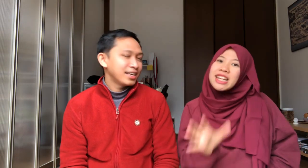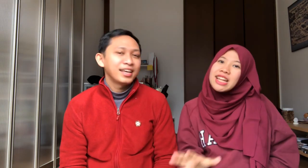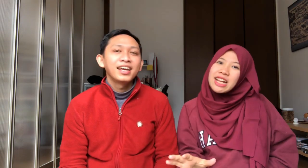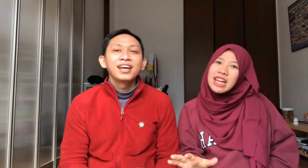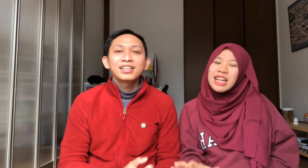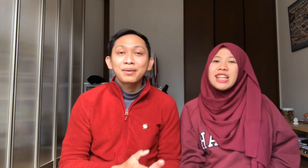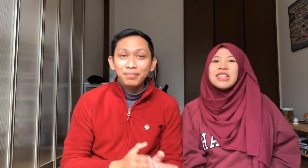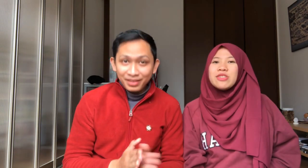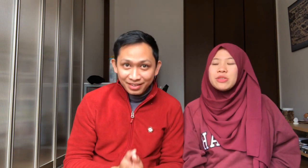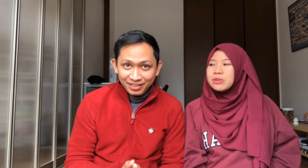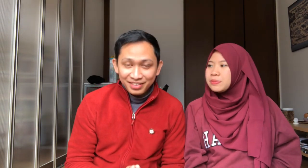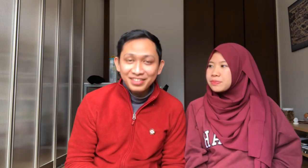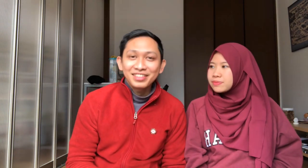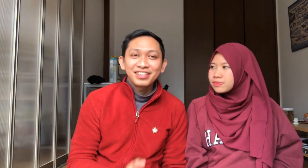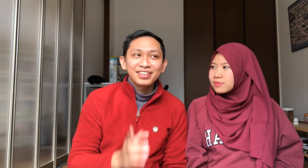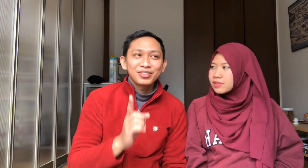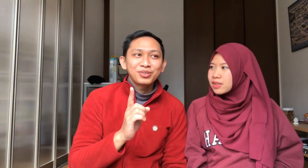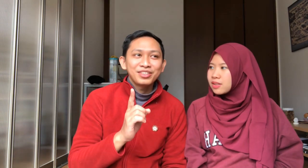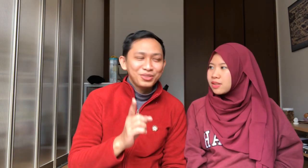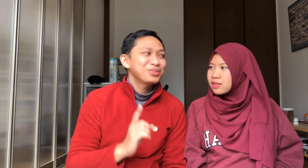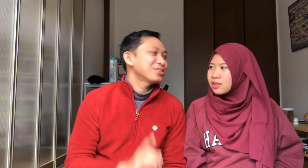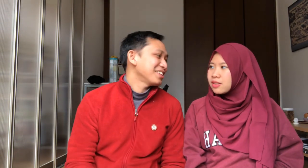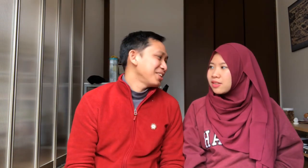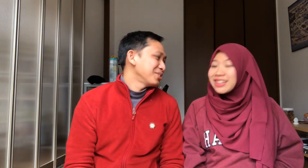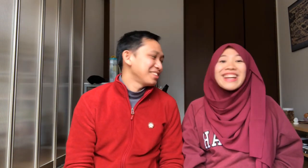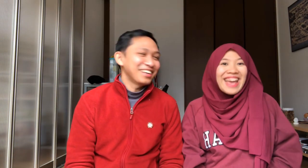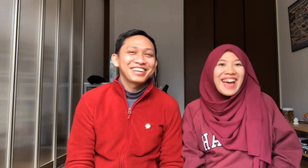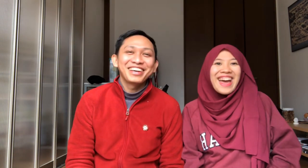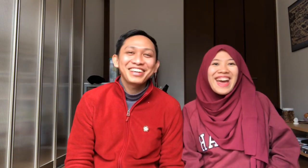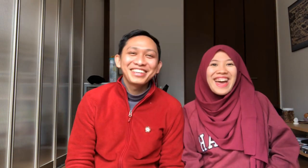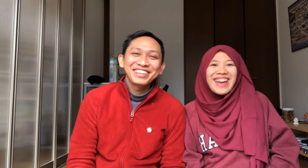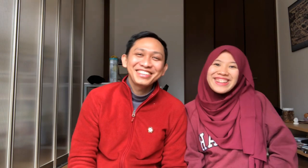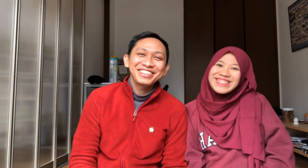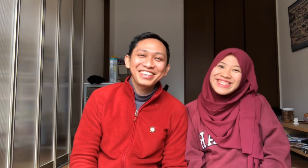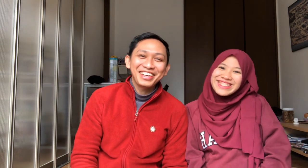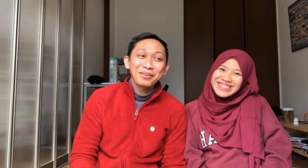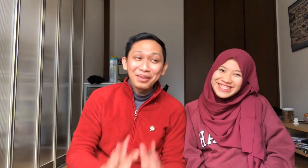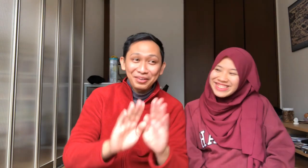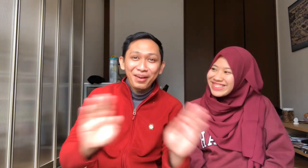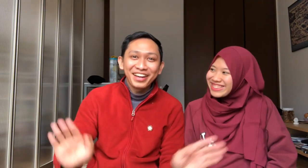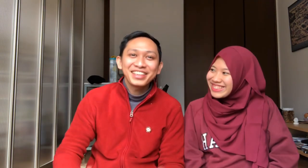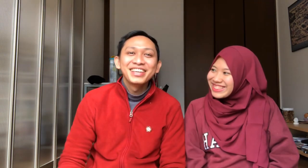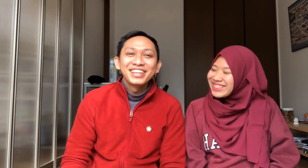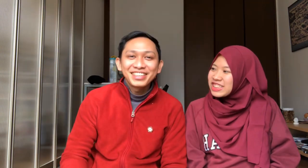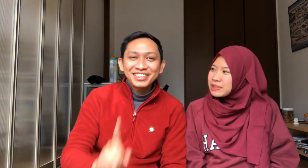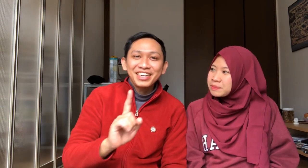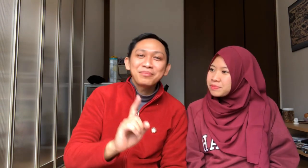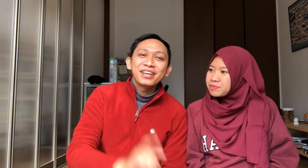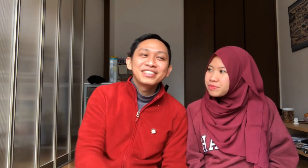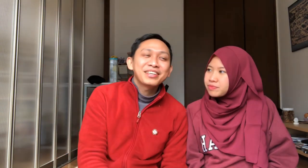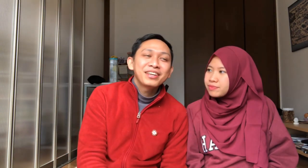sendiri Tapi, itu untuk selanjutnya Ini kayaknya banyak banget Nanti kita akan belajar